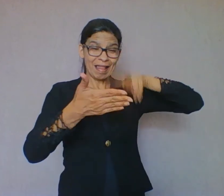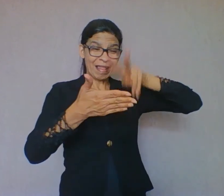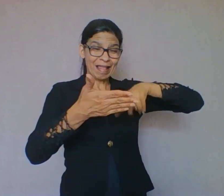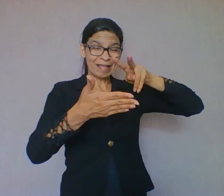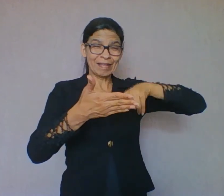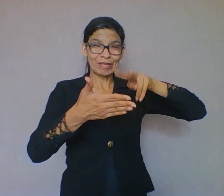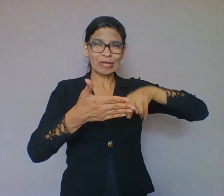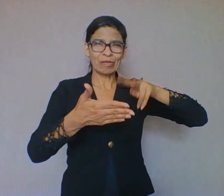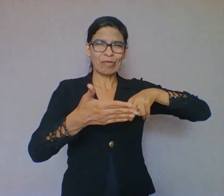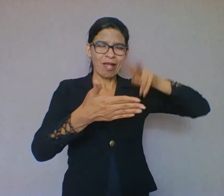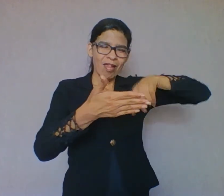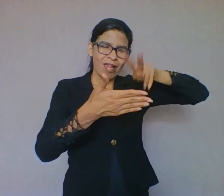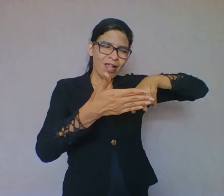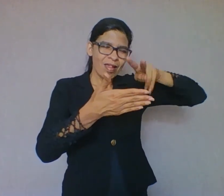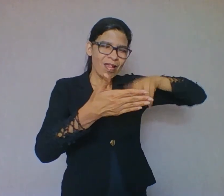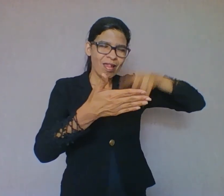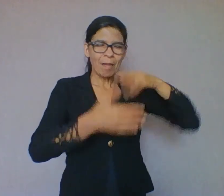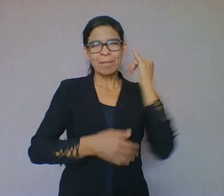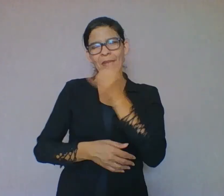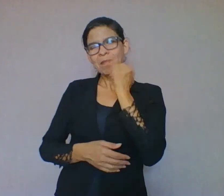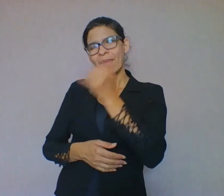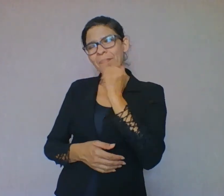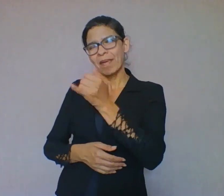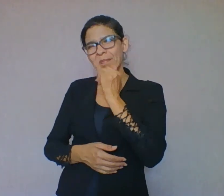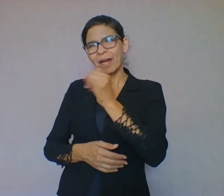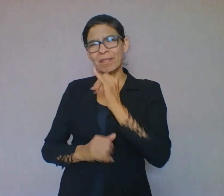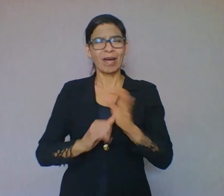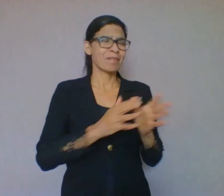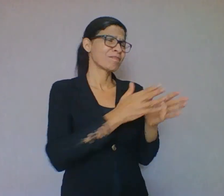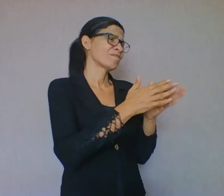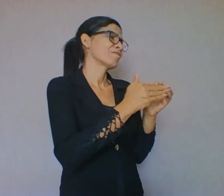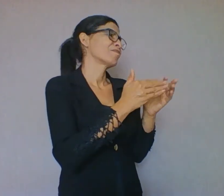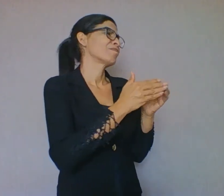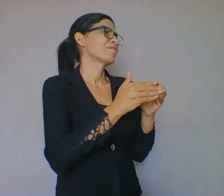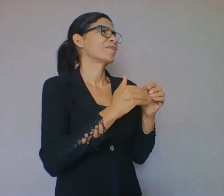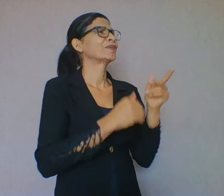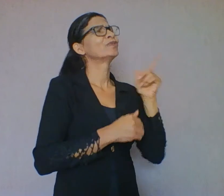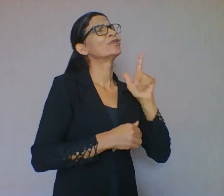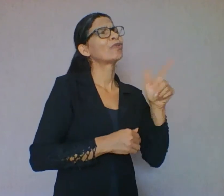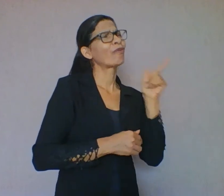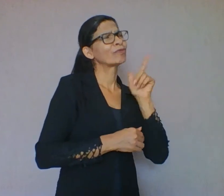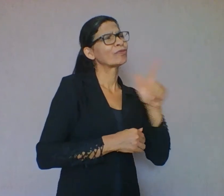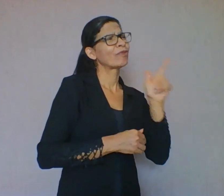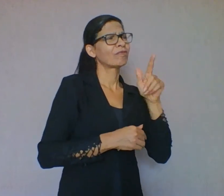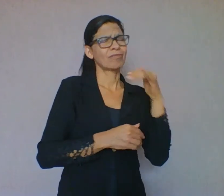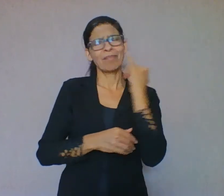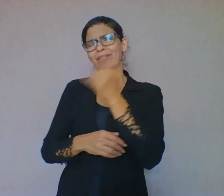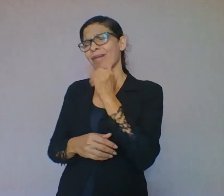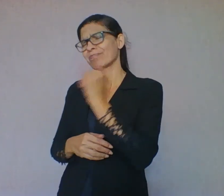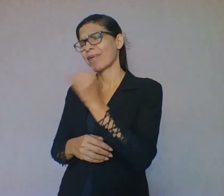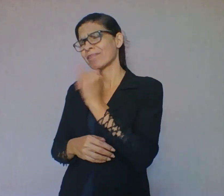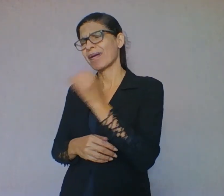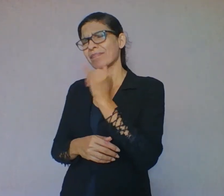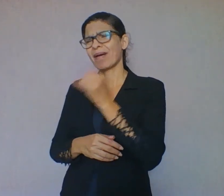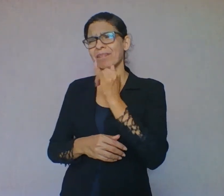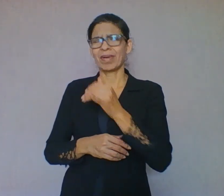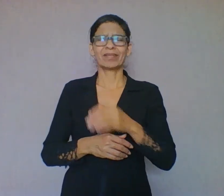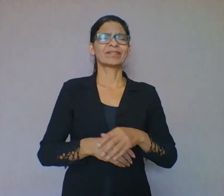quantas vezes ele quiser. A criança não tem a mania de assistir o mesmo filme diversas vezes? Faça isso com o livro também.